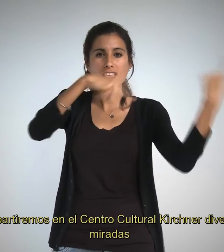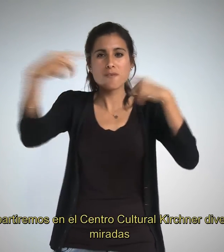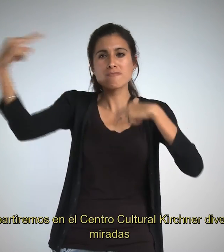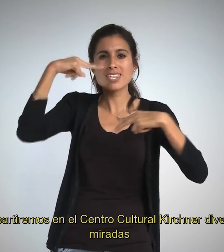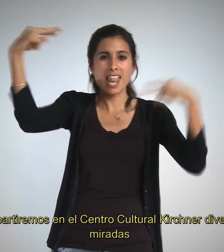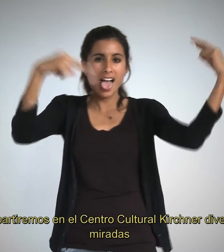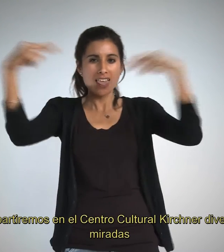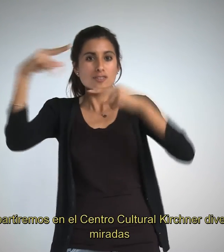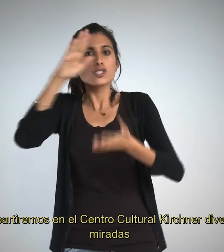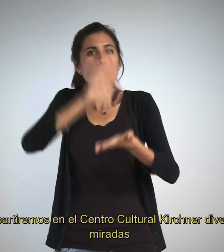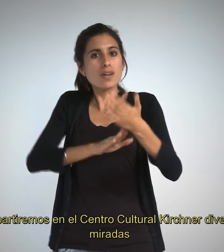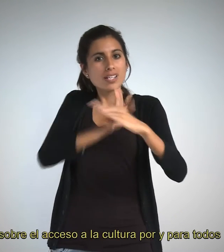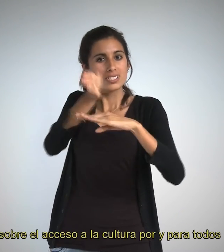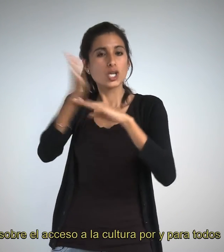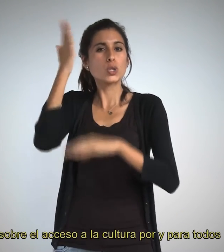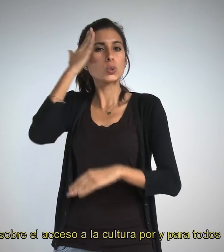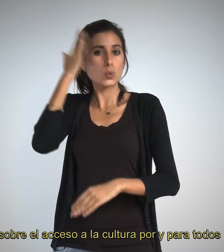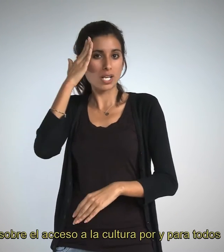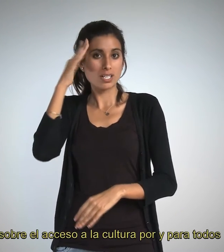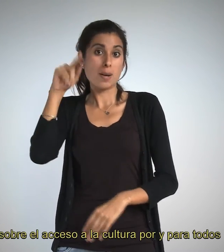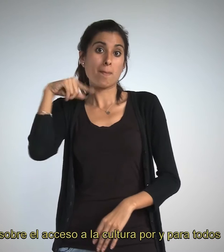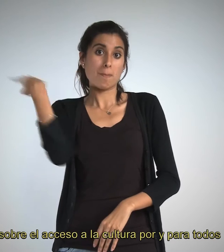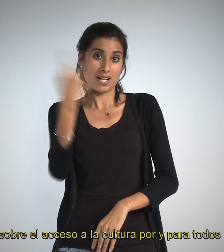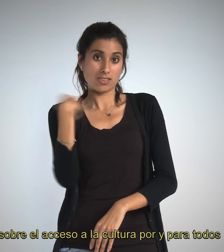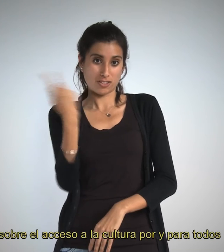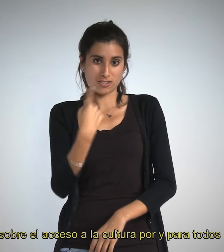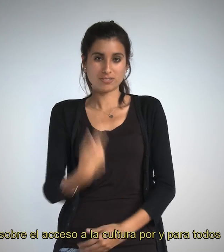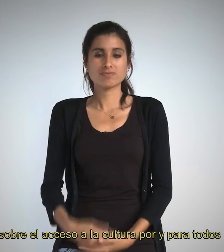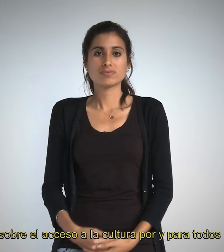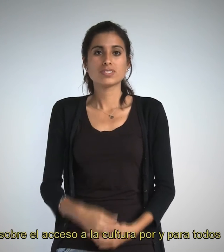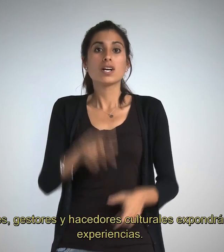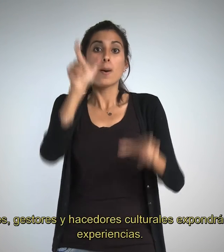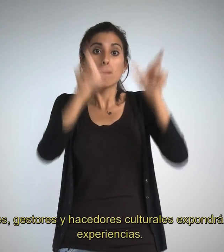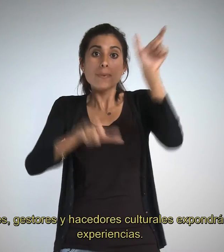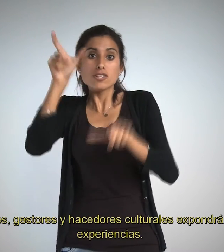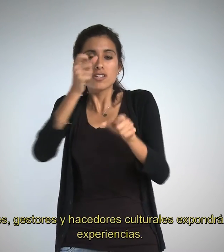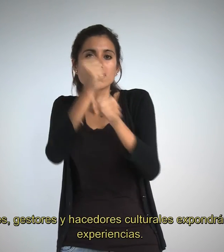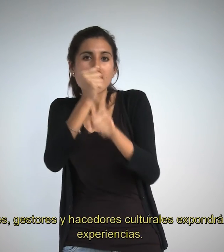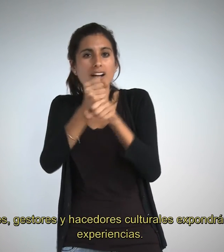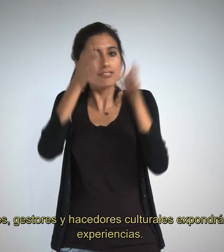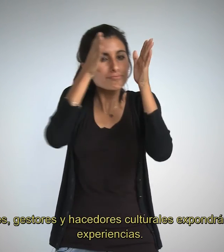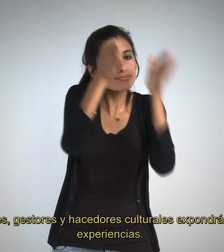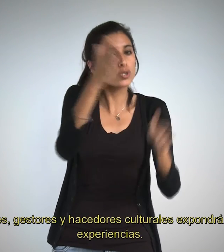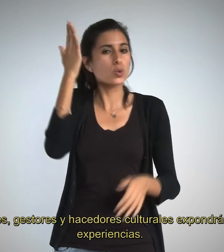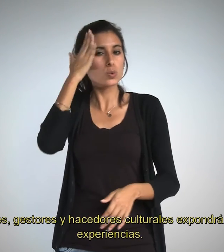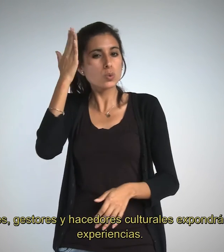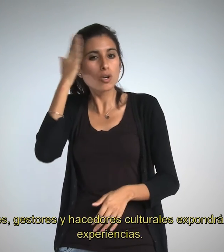Kirchner diversas miradas sobre el acceso a la cultura por y para todos. Actores, gestores y hacedores